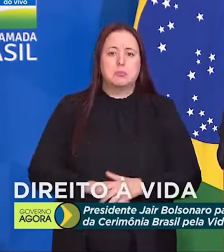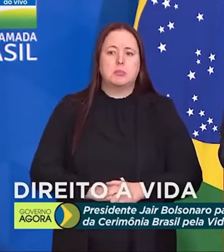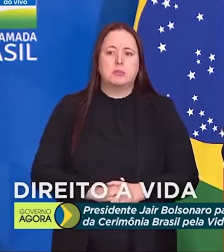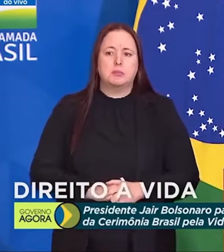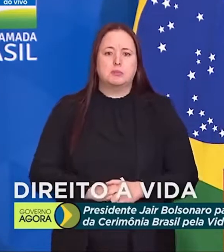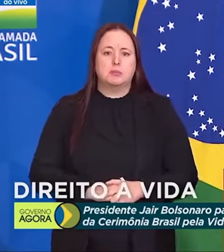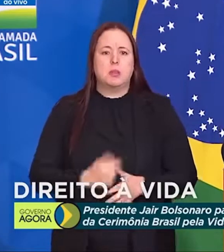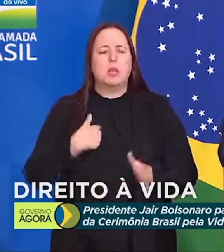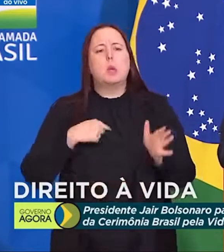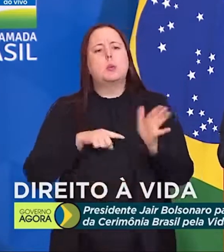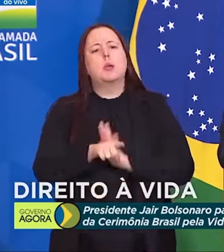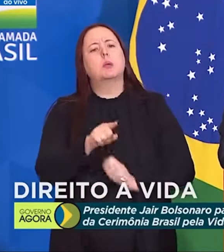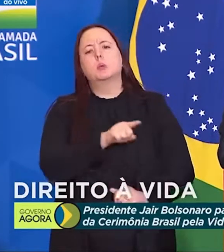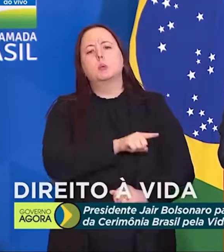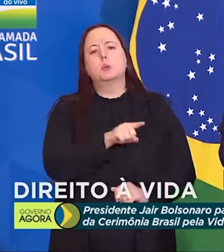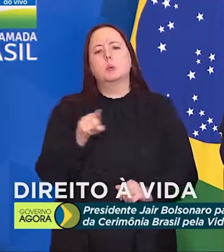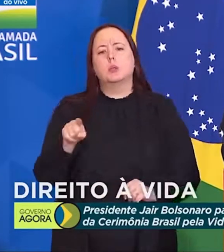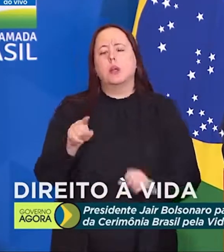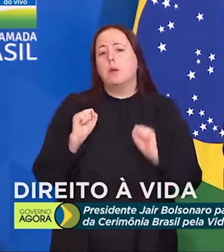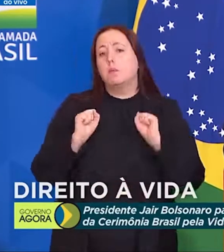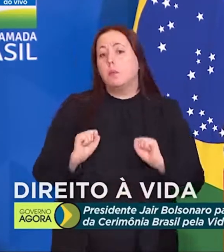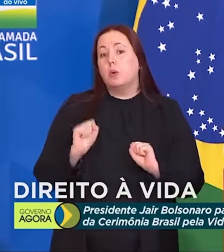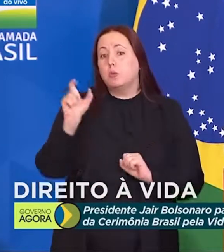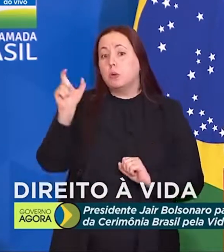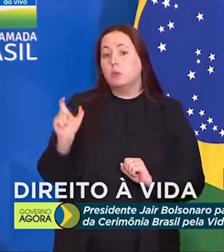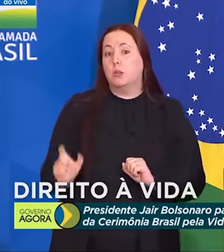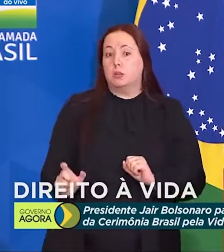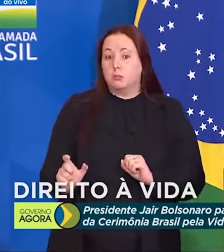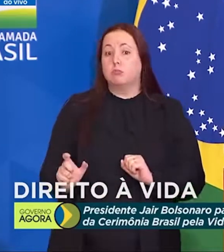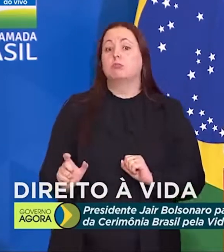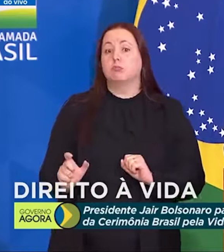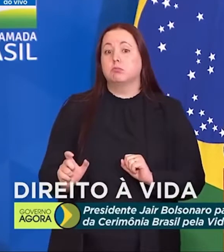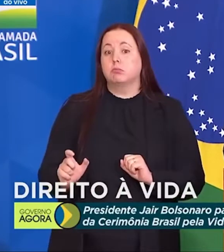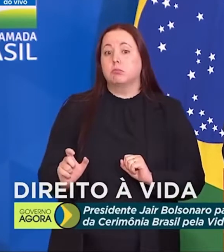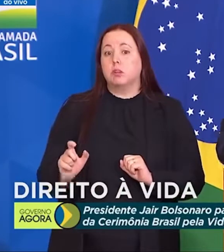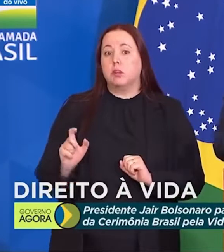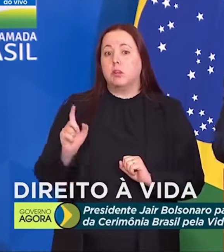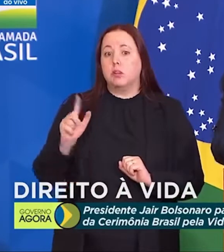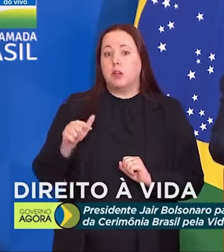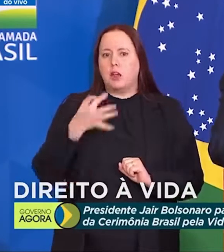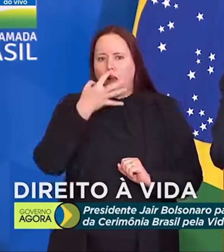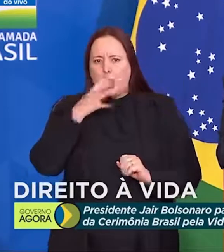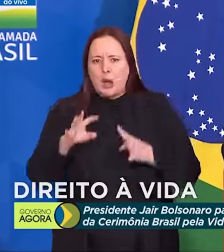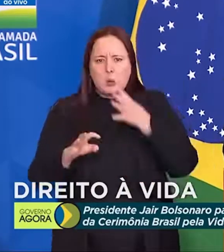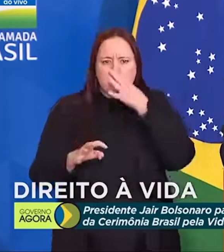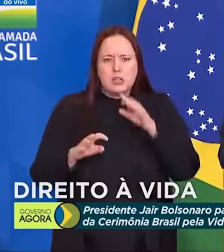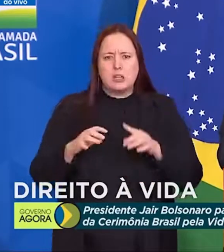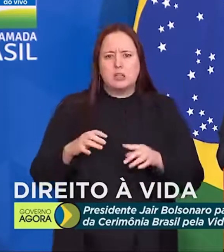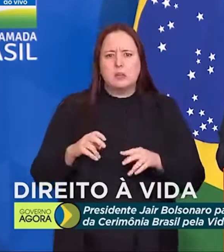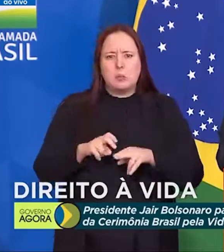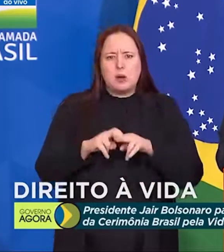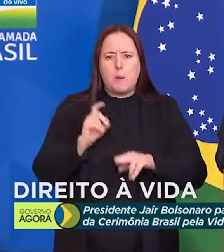Eu pergunto a vocês, pode alguém ser punido por fake news?